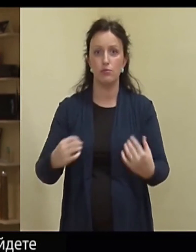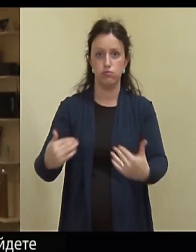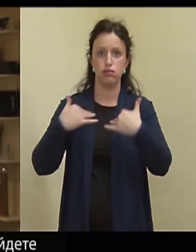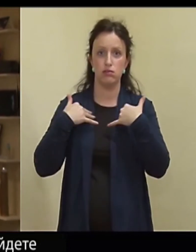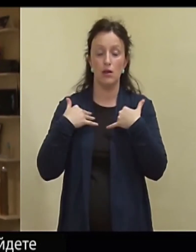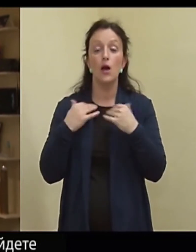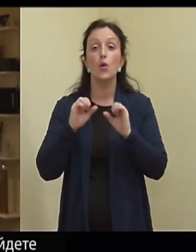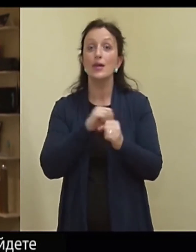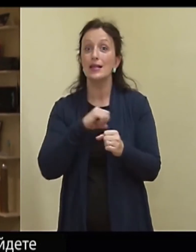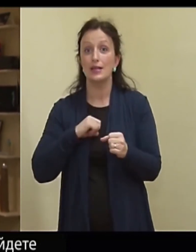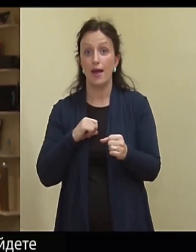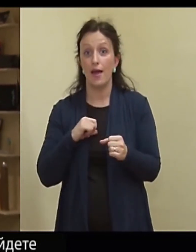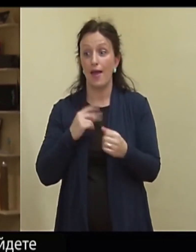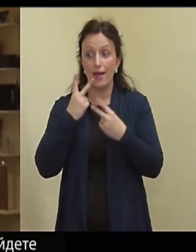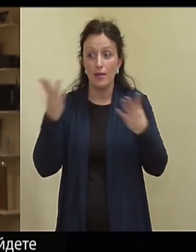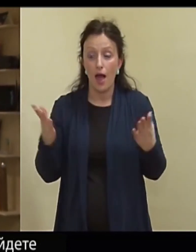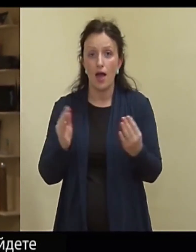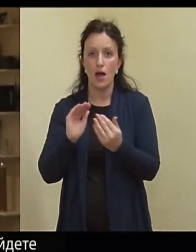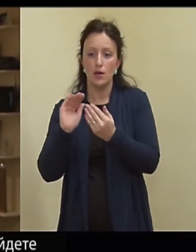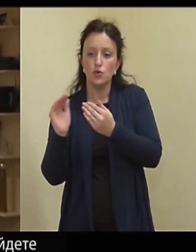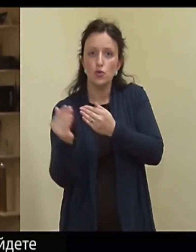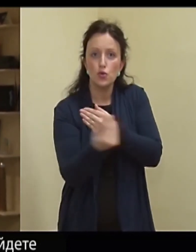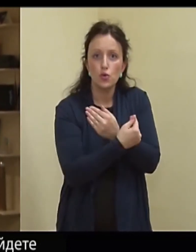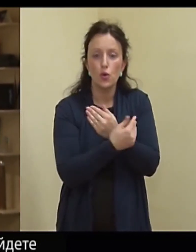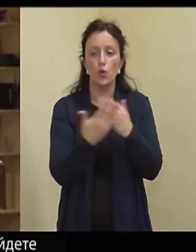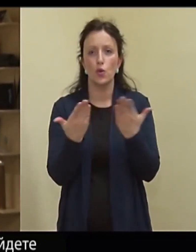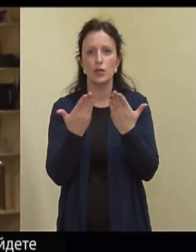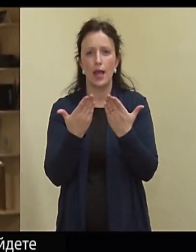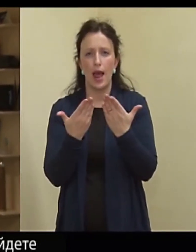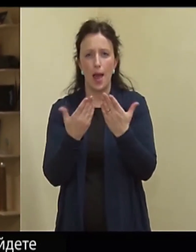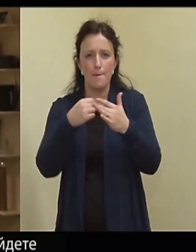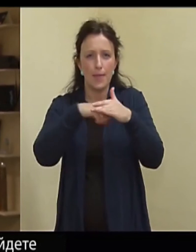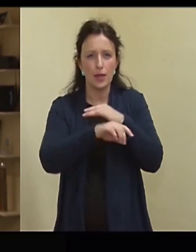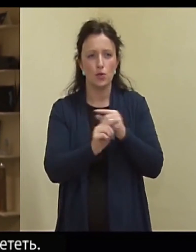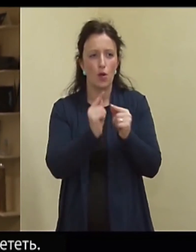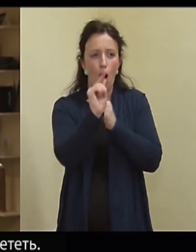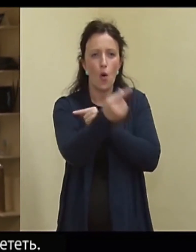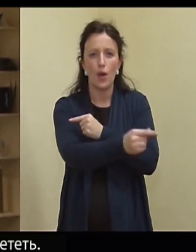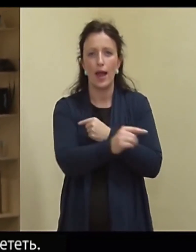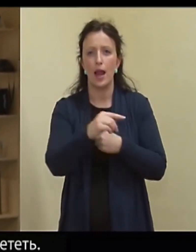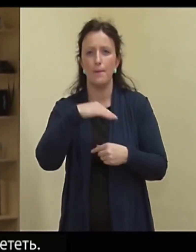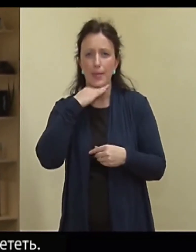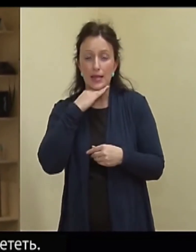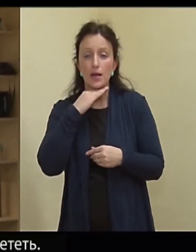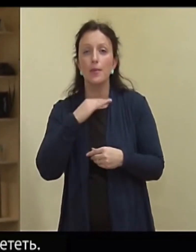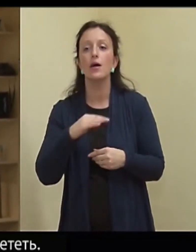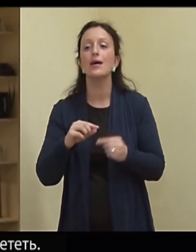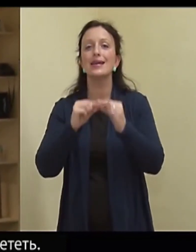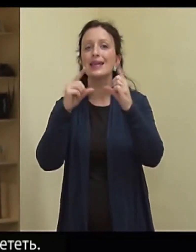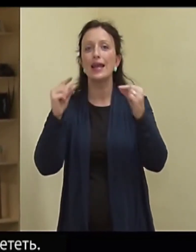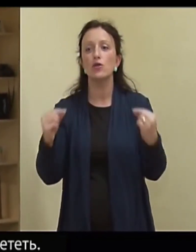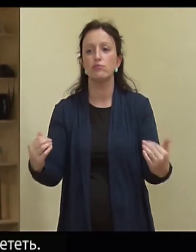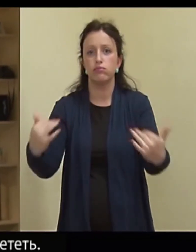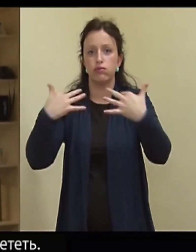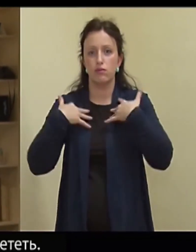lähete ära nurga taha, varja taha kuskile eemale piisavalt kaugele, siis järelikult ei saa, aga need killud teie nii lennata,